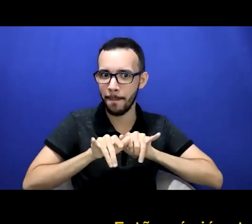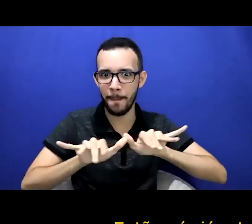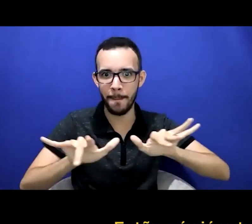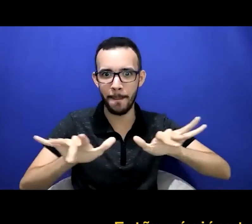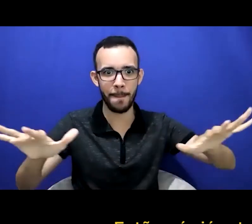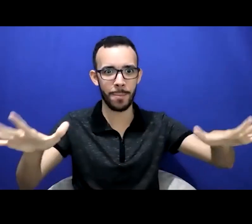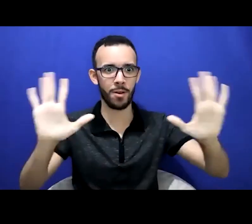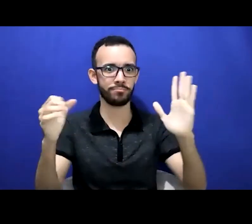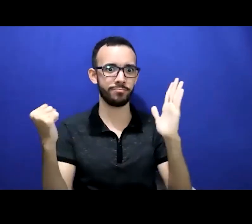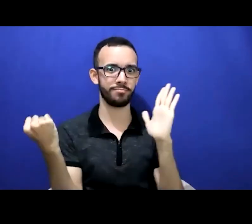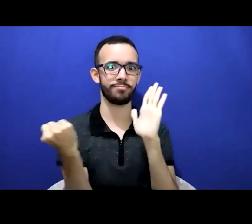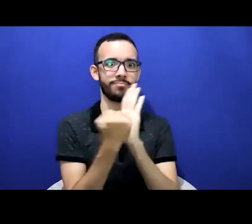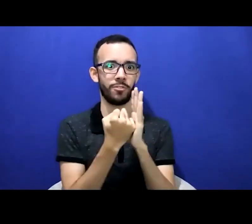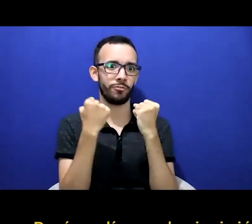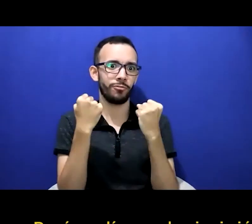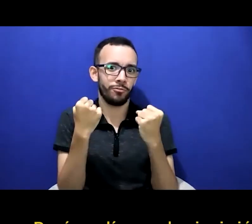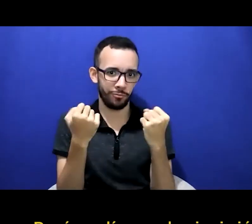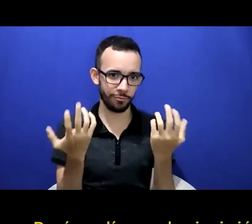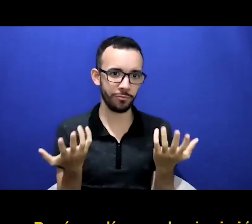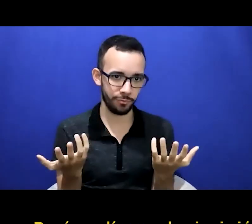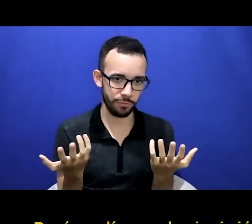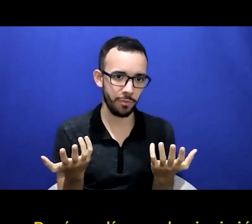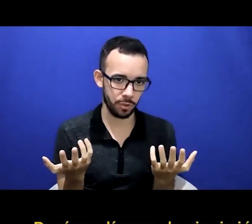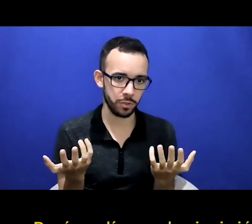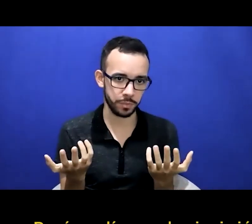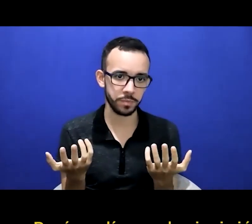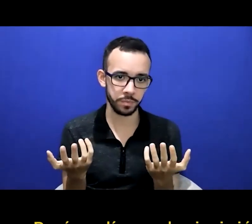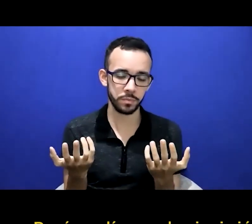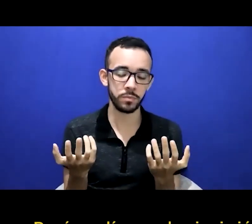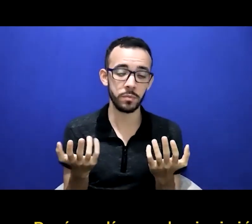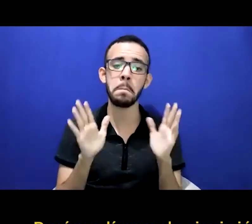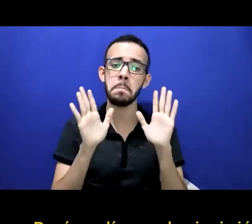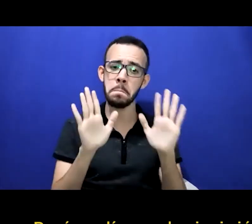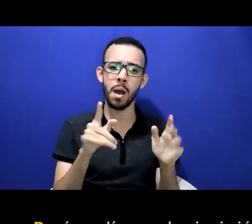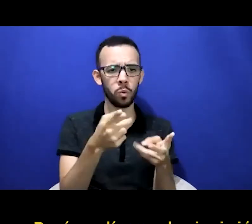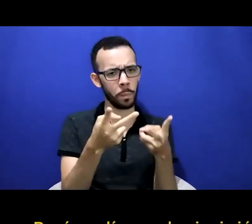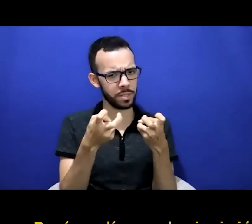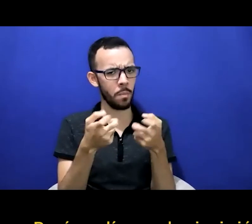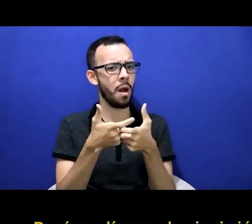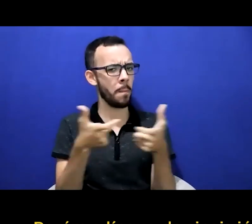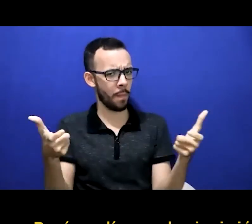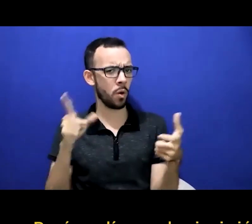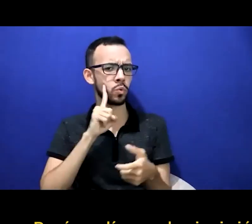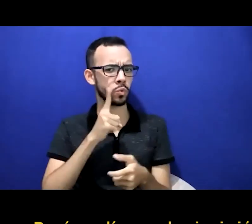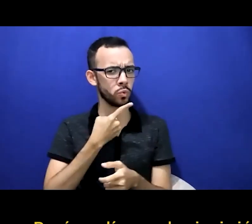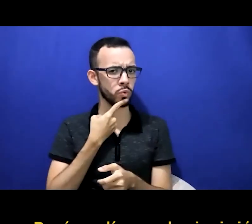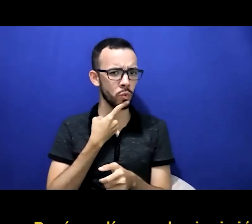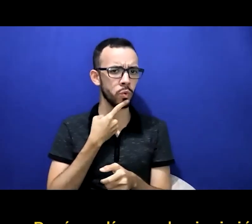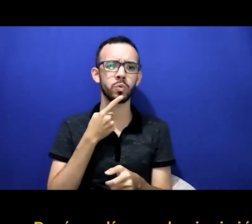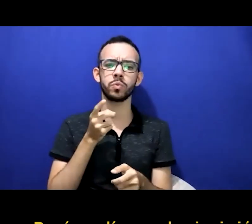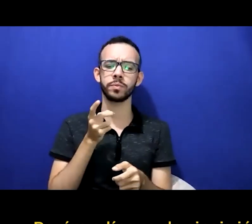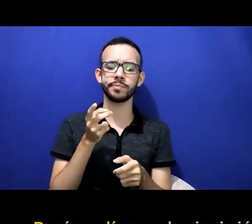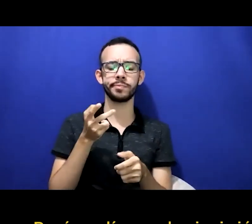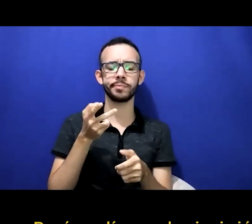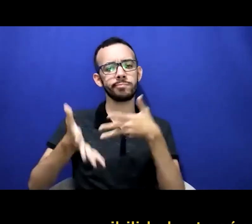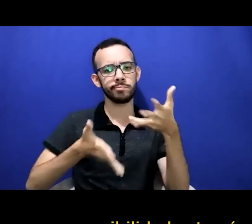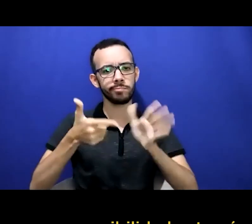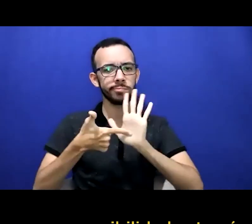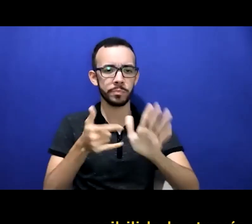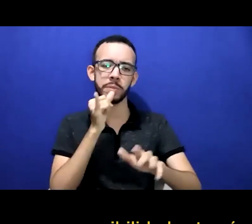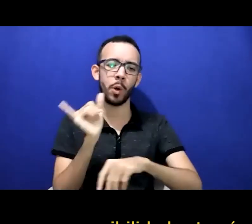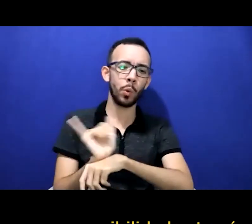a língua portuguesa porém a língua de sinais já se popularizou bastante e a gente encontra muito em eventos